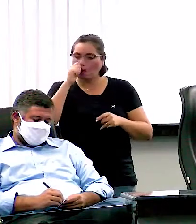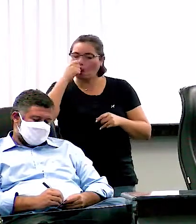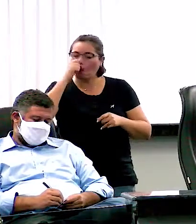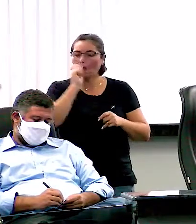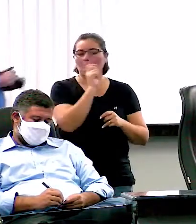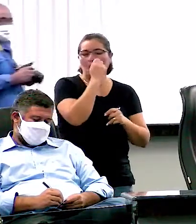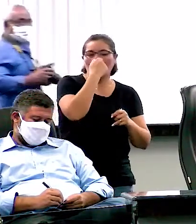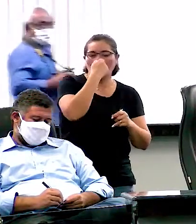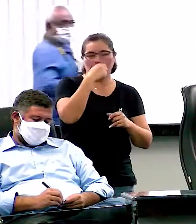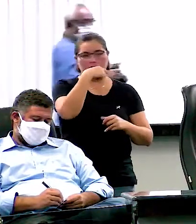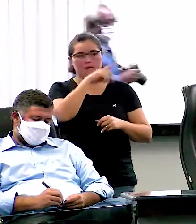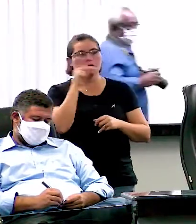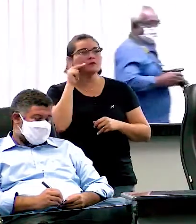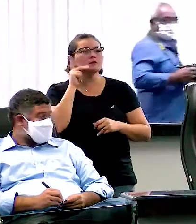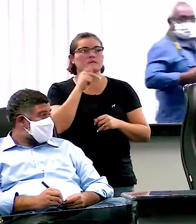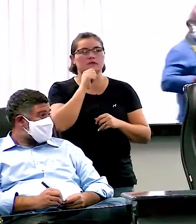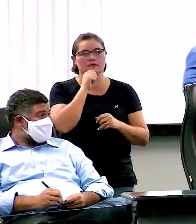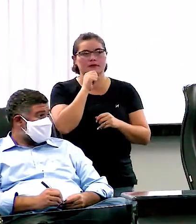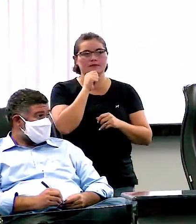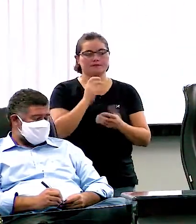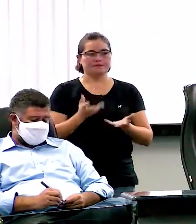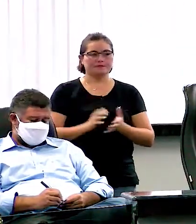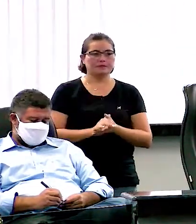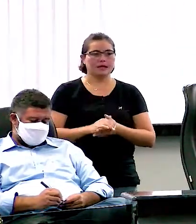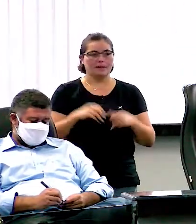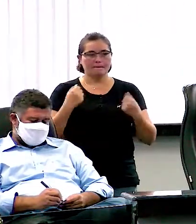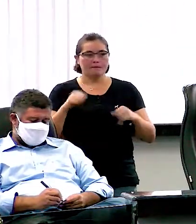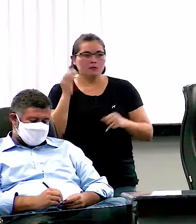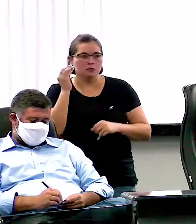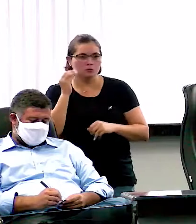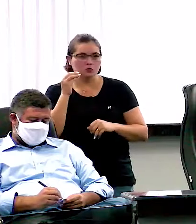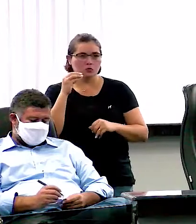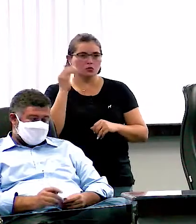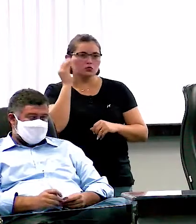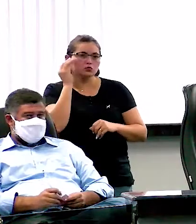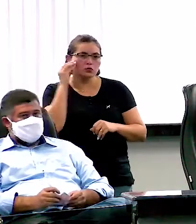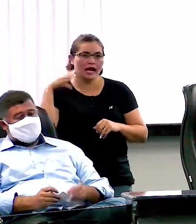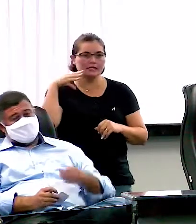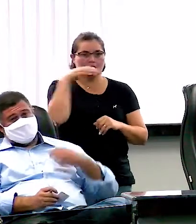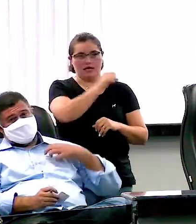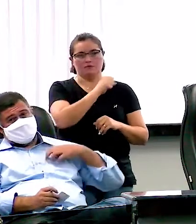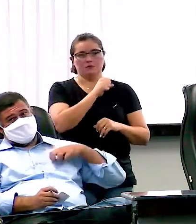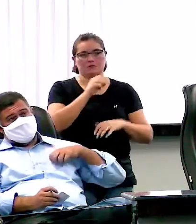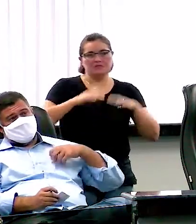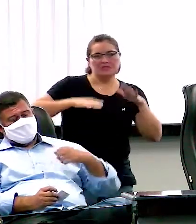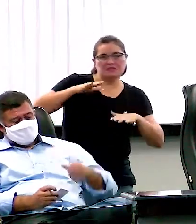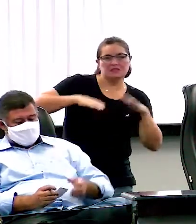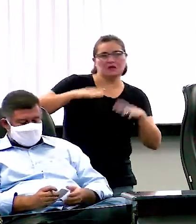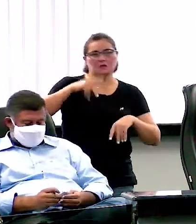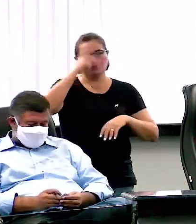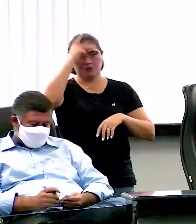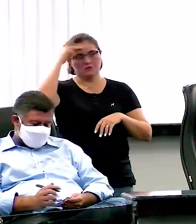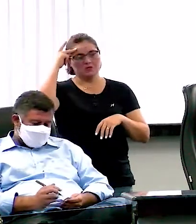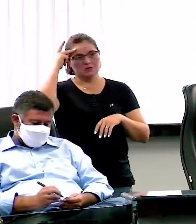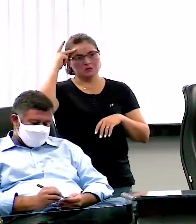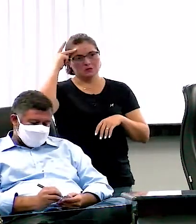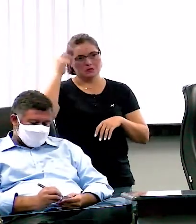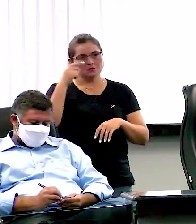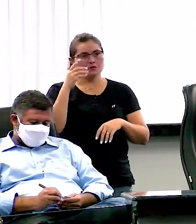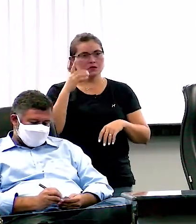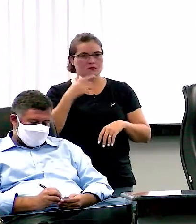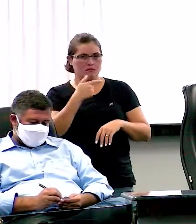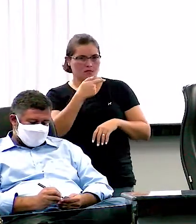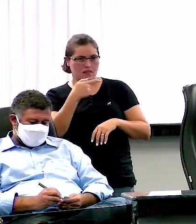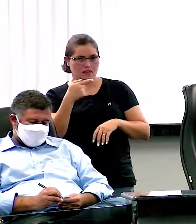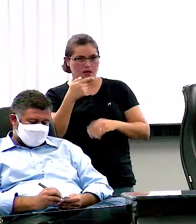feito de acordo com o que indica o protocolo do teste rápido. Tem testes rápidos que testam a partir do sétimo dia e tem outros que testam a